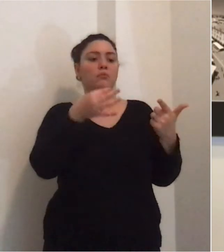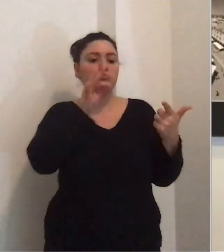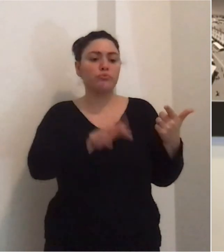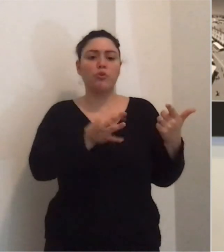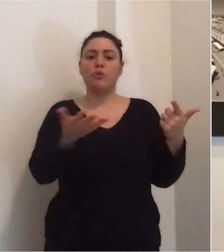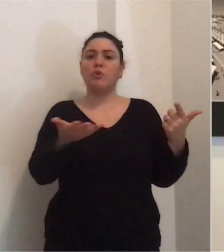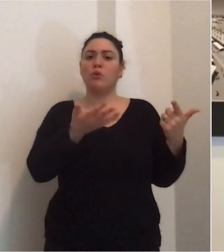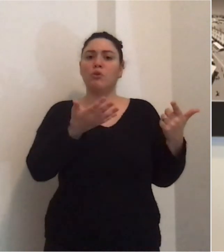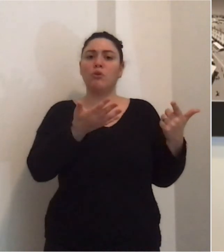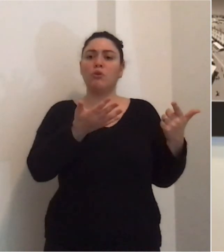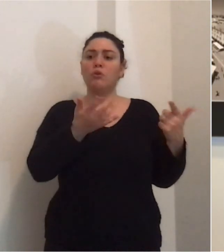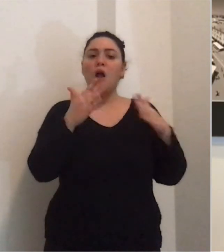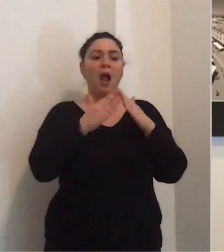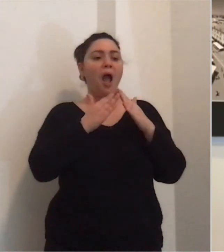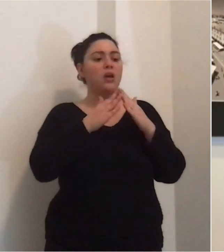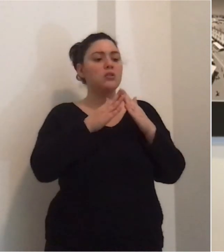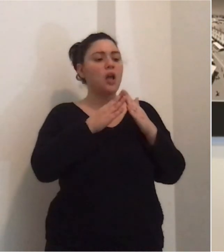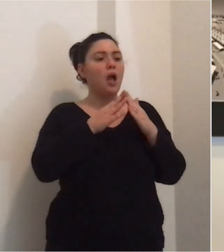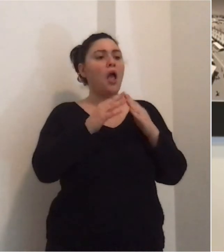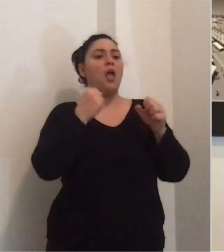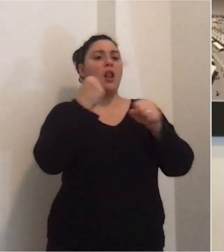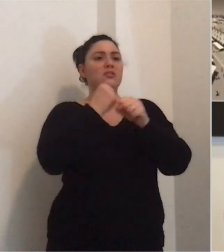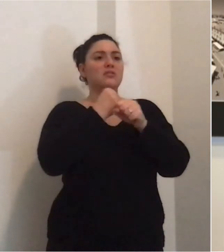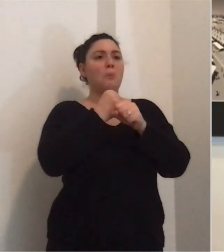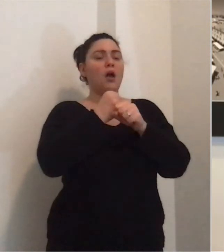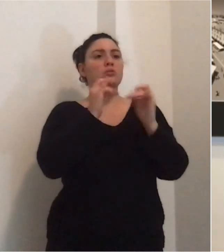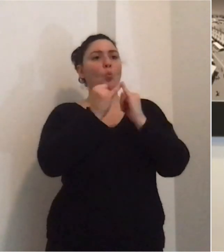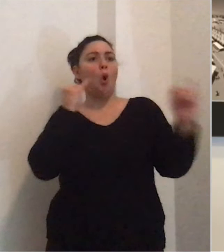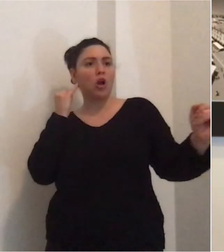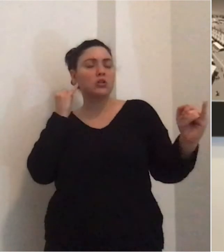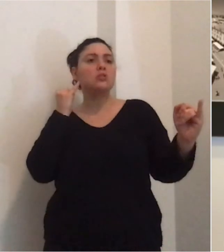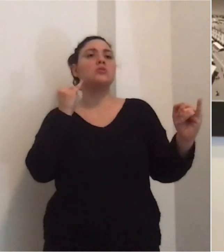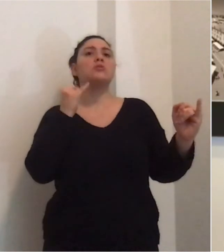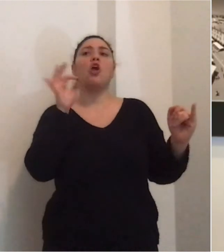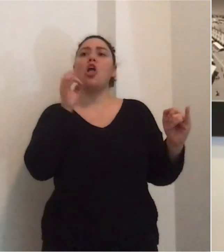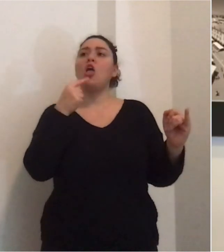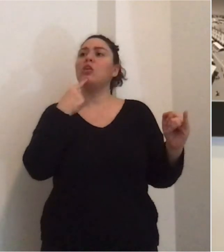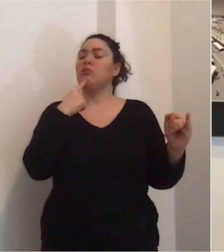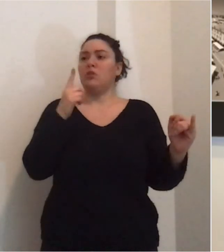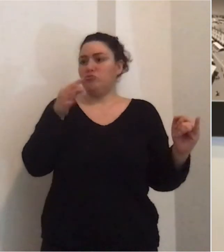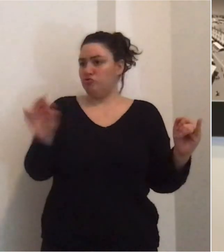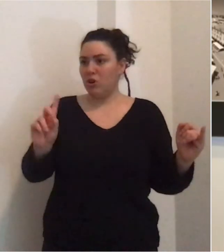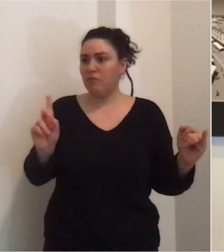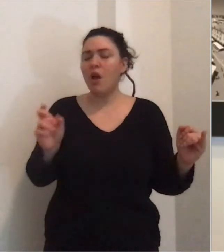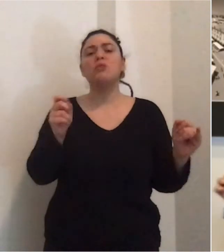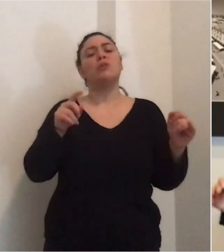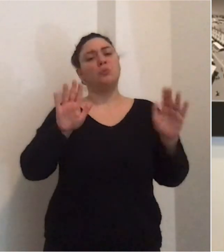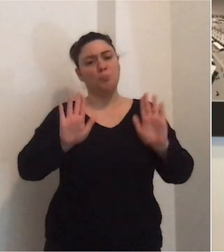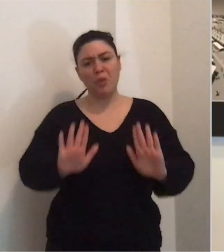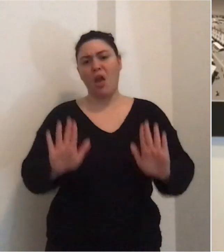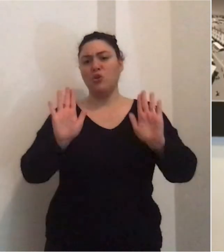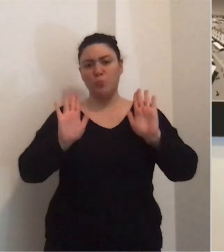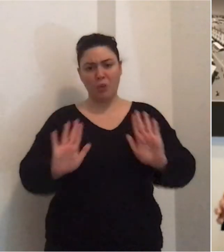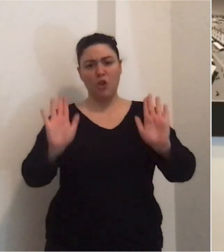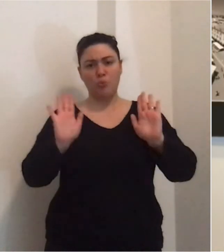alla capacità di muoversi da casa sullo smart working e chi non lo fa insomma, piano pianino